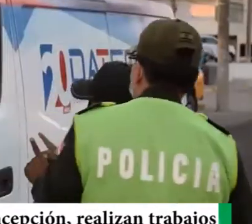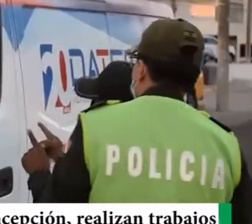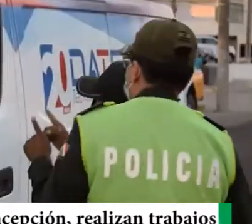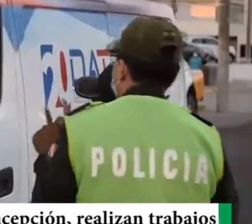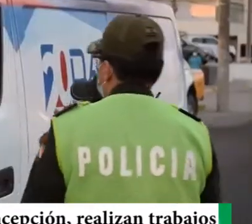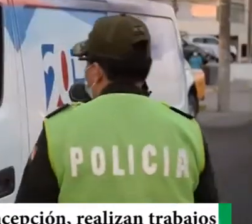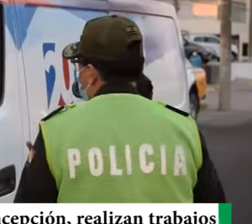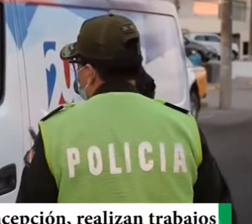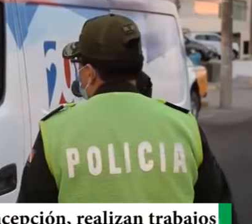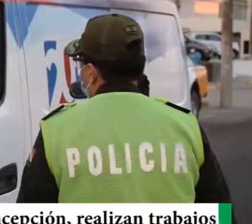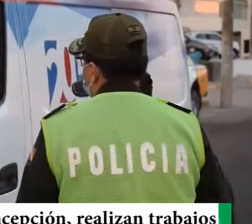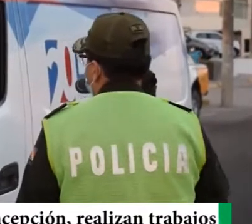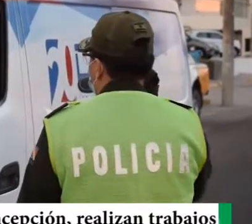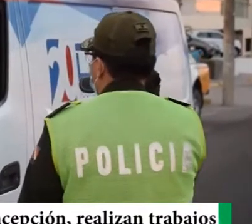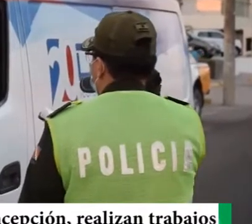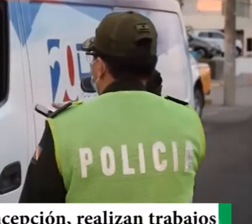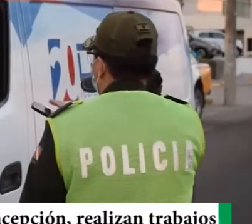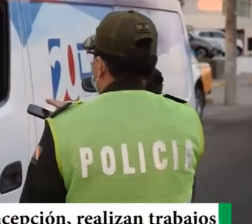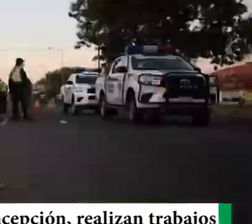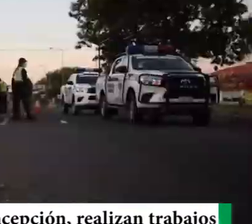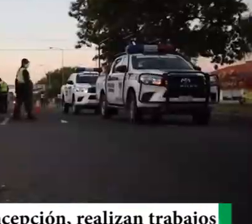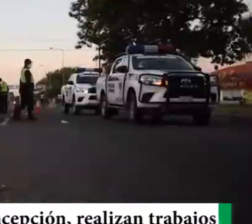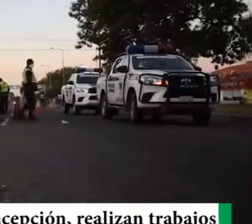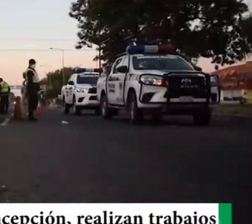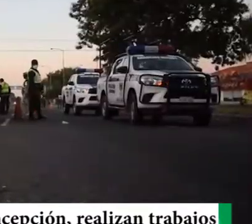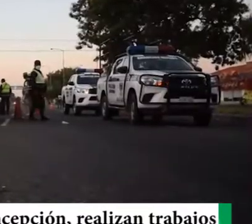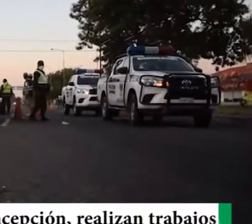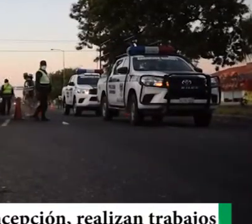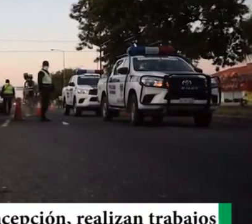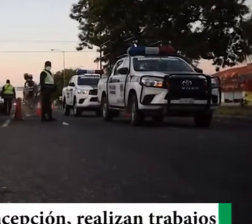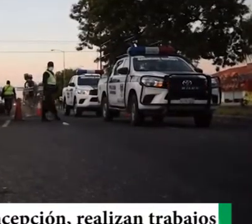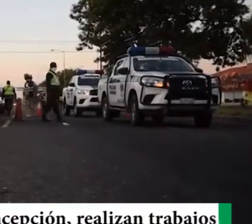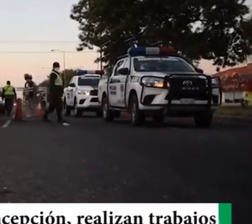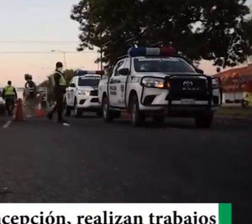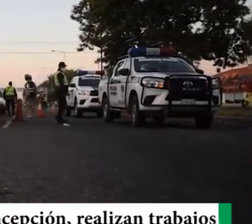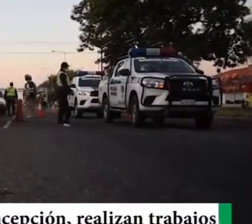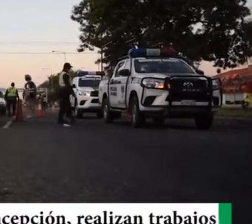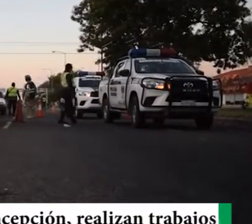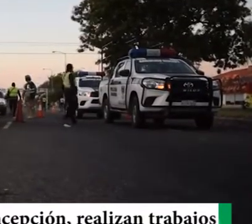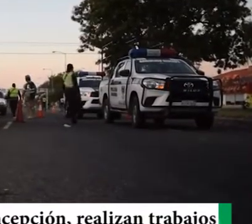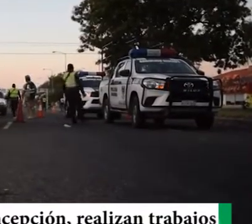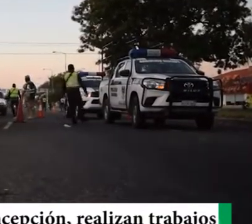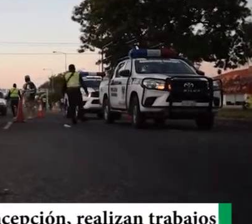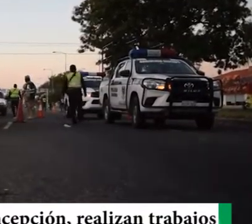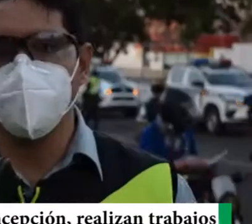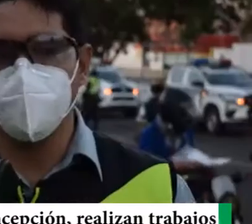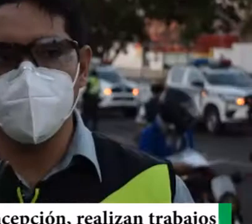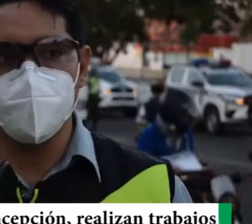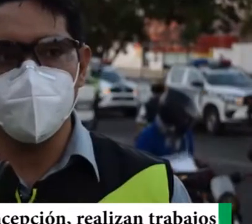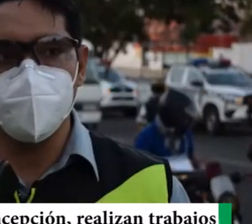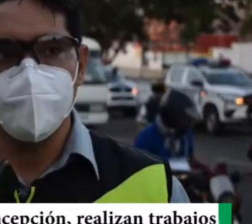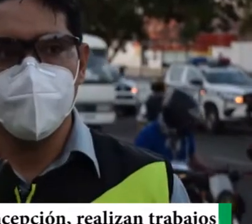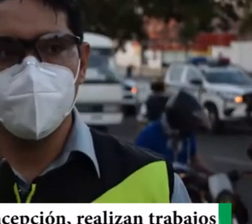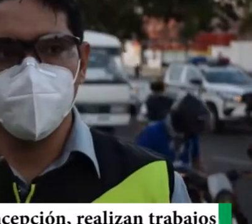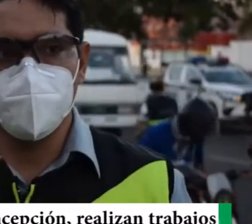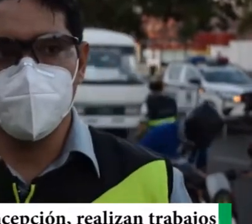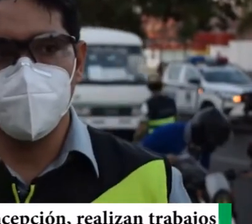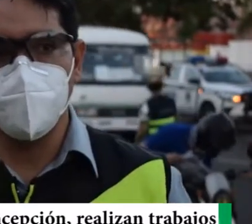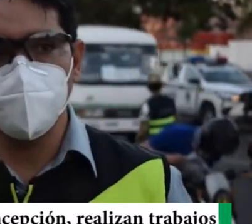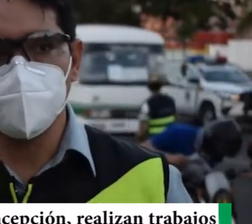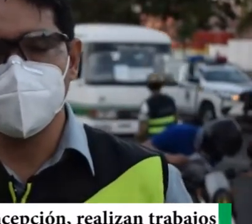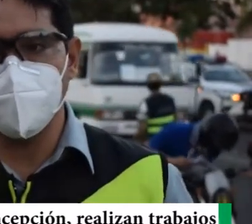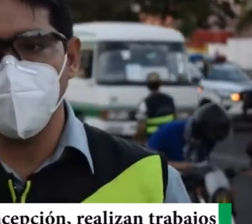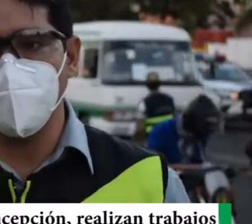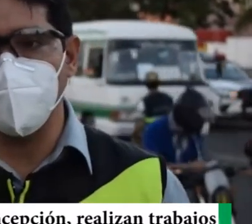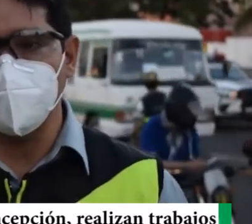permite, la circulación, tanto para públicos, como para privados, hasta las tres de la tarde, los mercados, estarán abiertos, hasta las dos de la tarde, entonces,